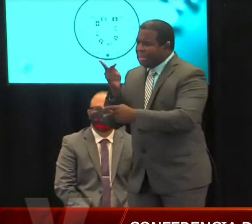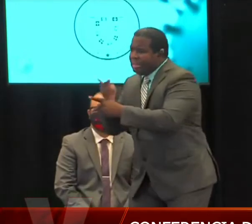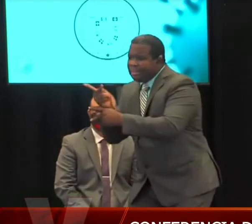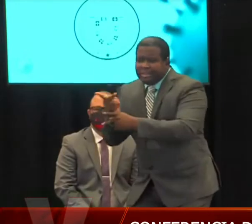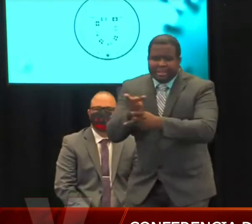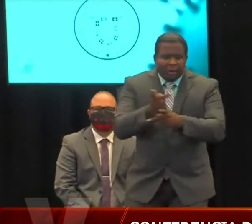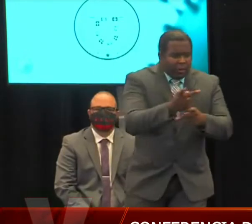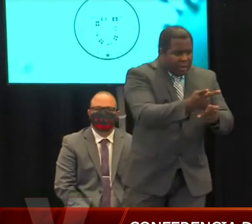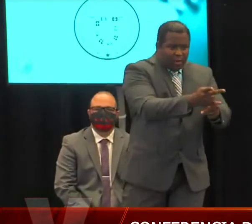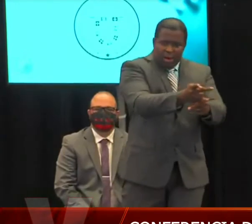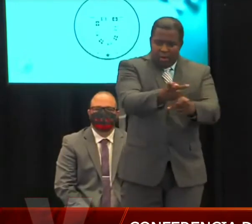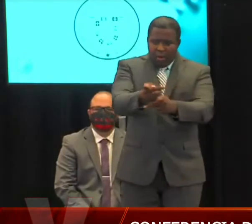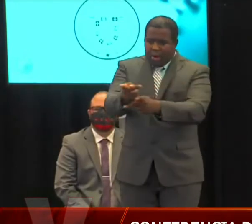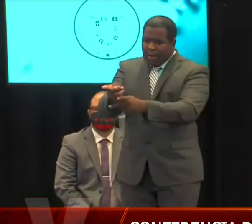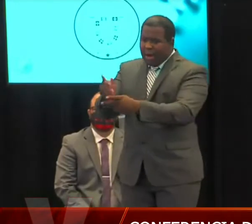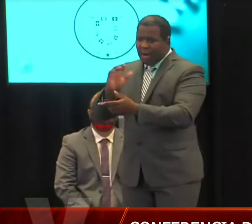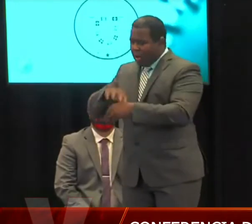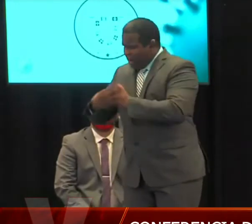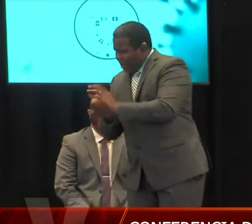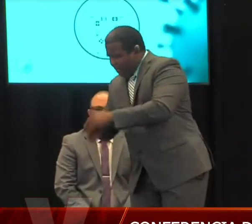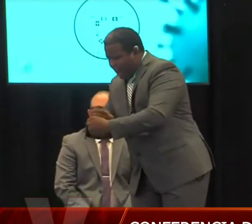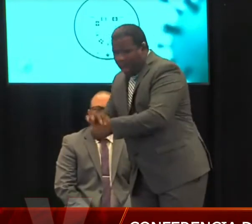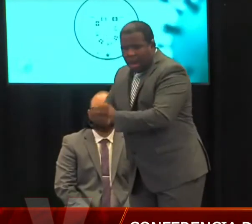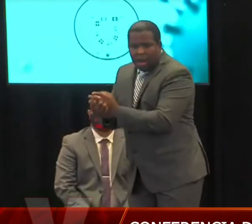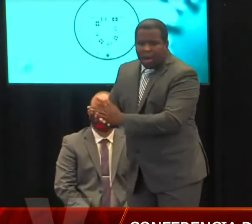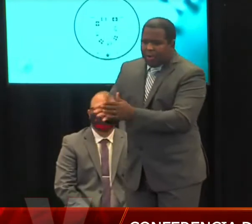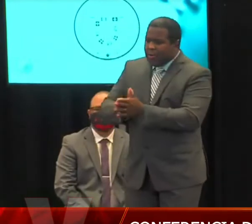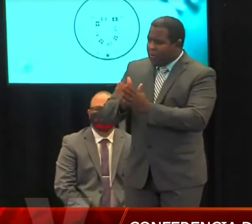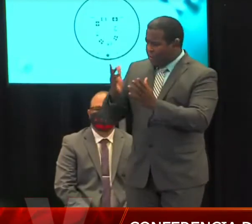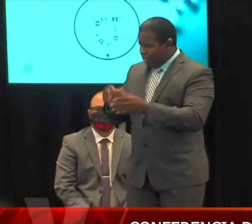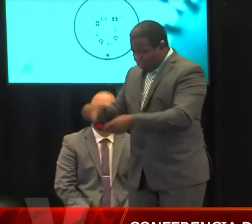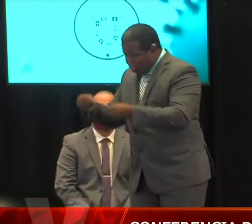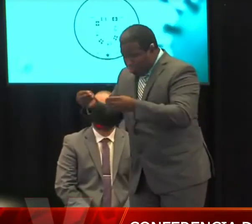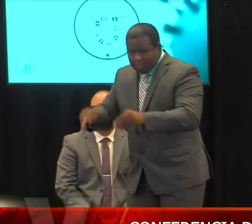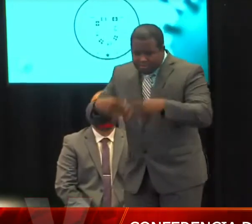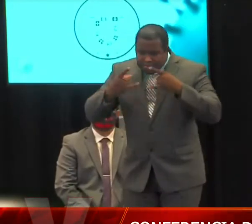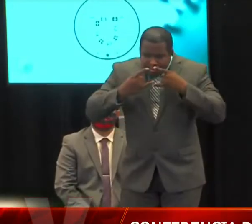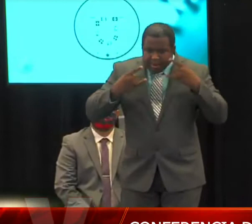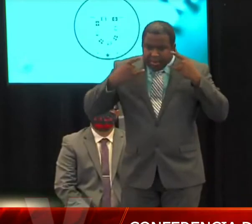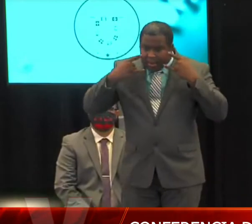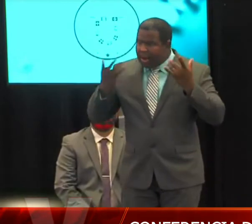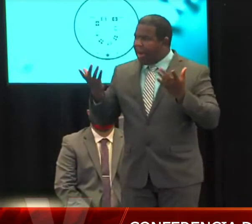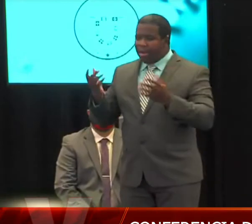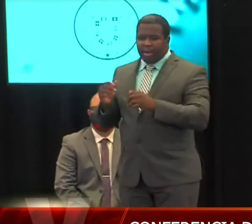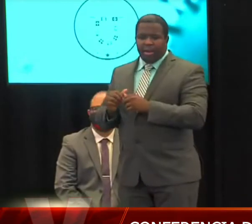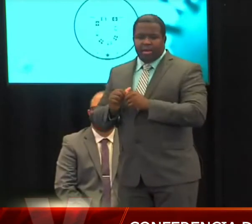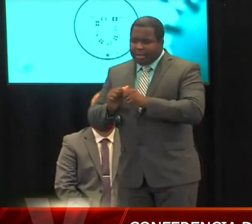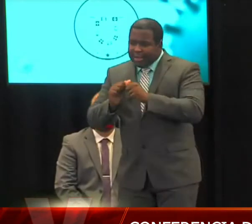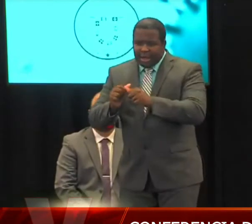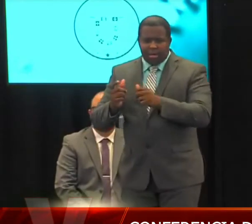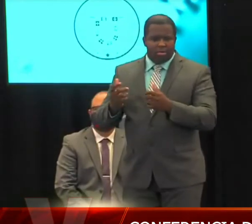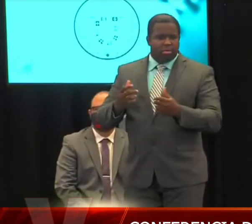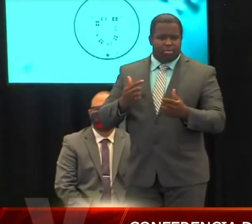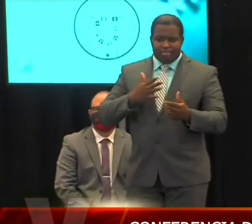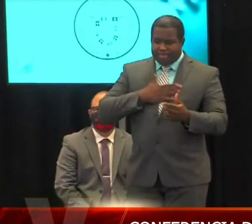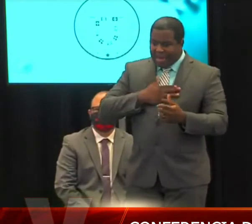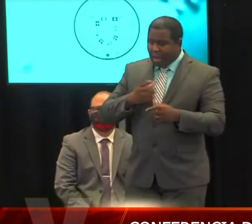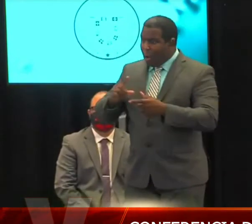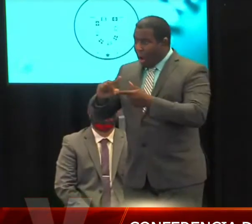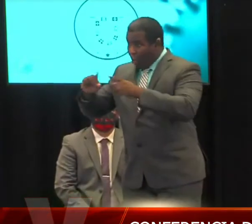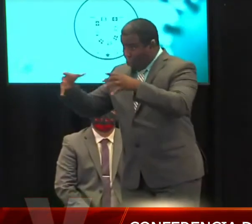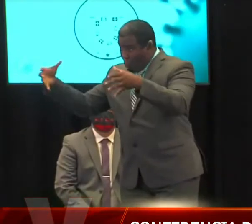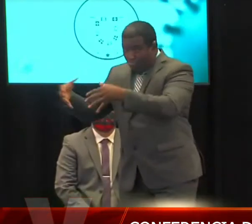las veces que participé y afortunadamente, ¿verdad?, ninguno de mi equipo se contagió de COVID-19, afortunadamente, porque fuimos muy